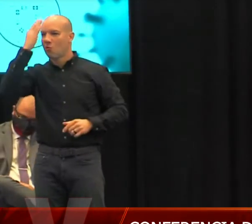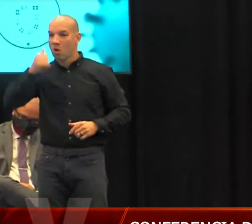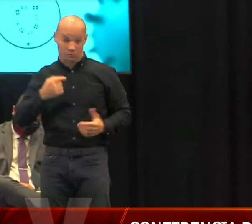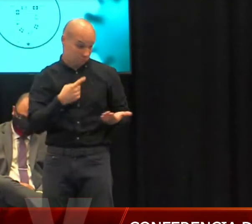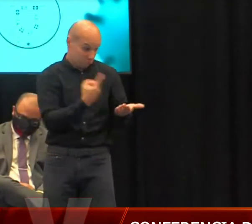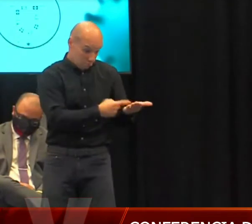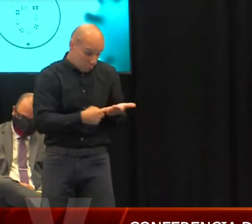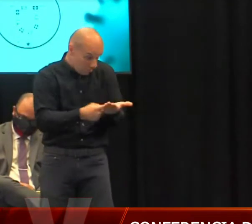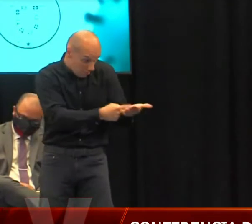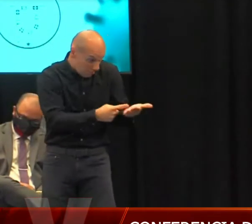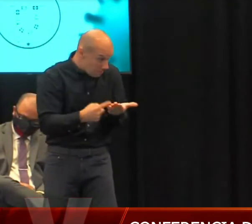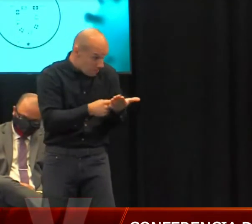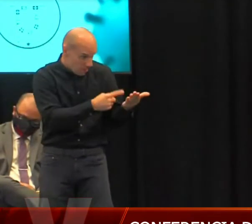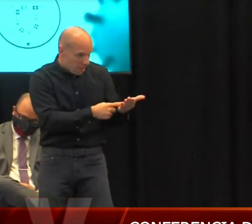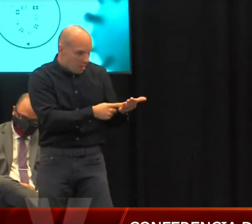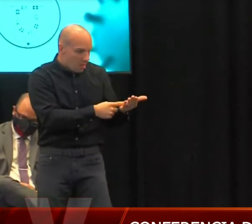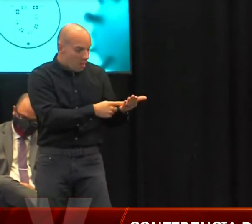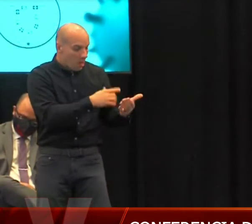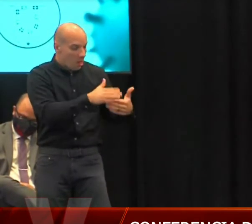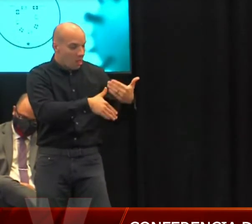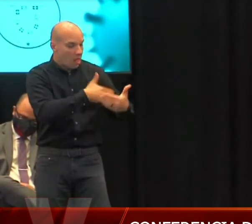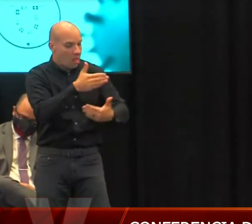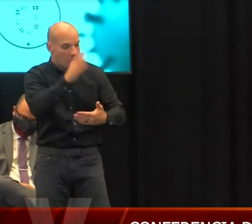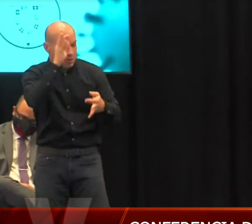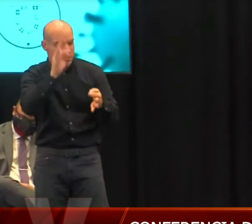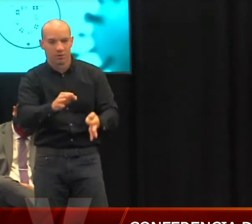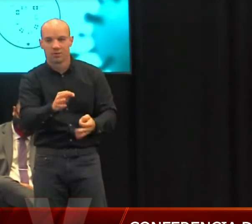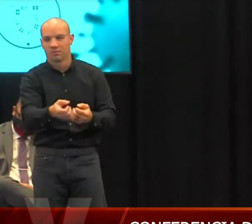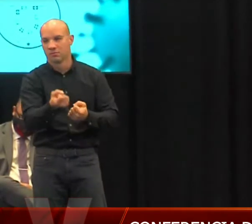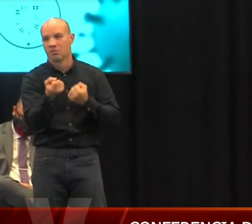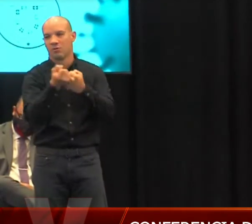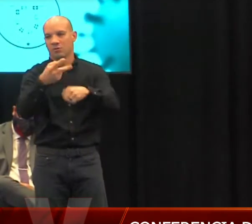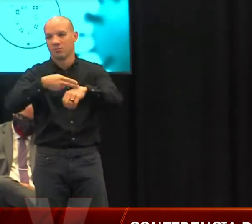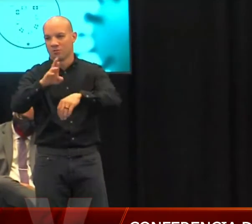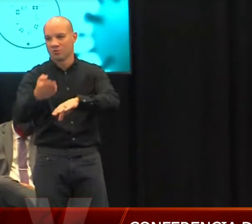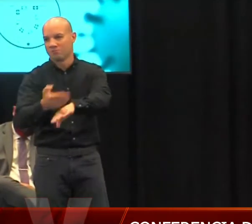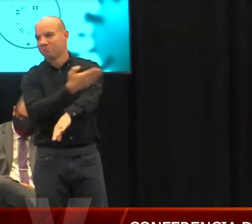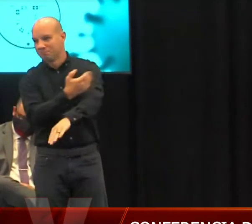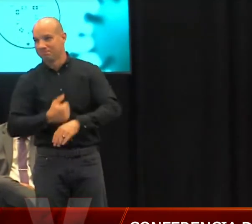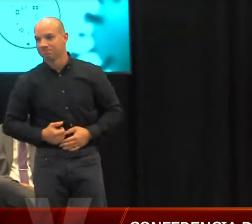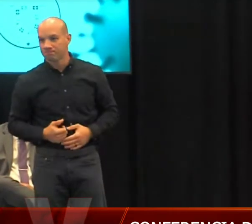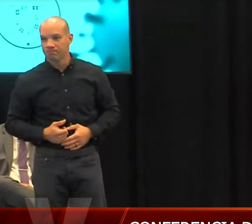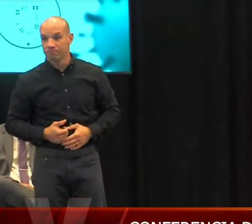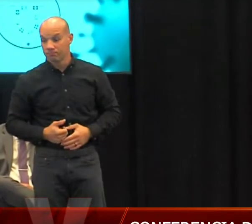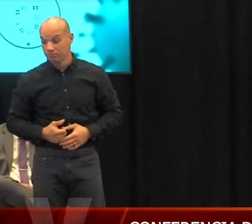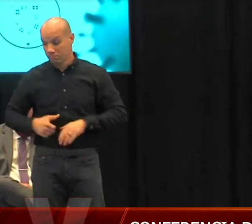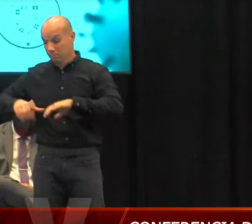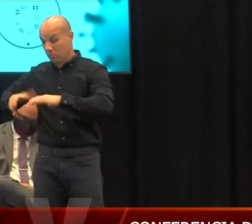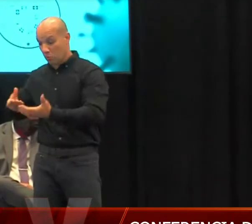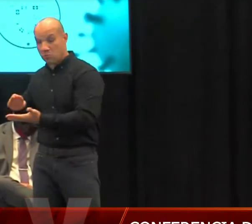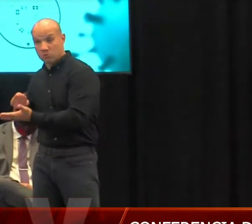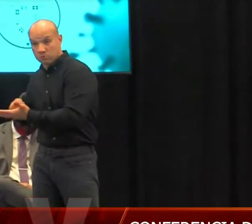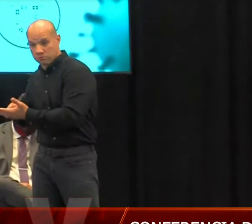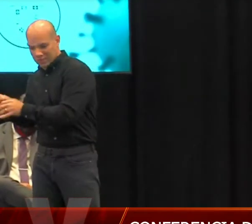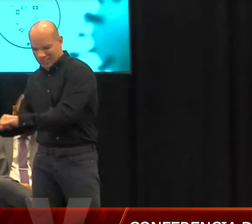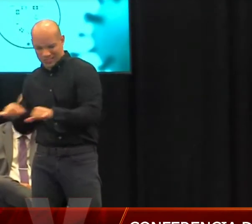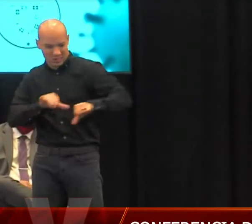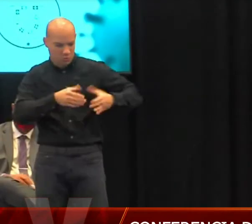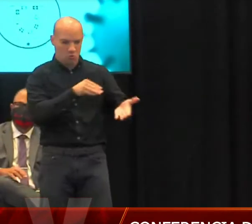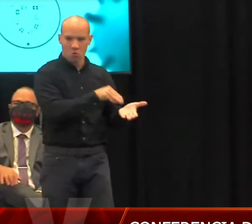de Puerto Rico. Y siempre, siempre, igual que el Task Force Médico, la prioridad del Task Force Económico siempre fue